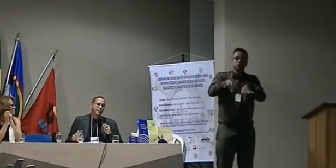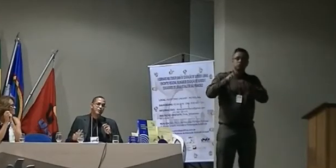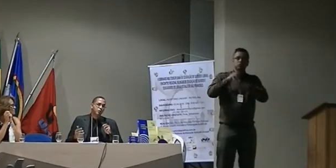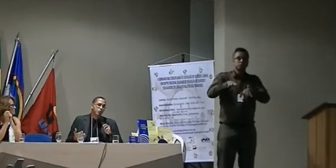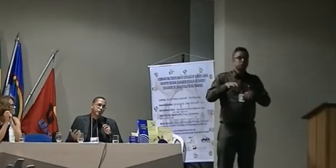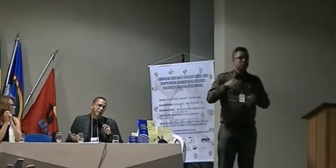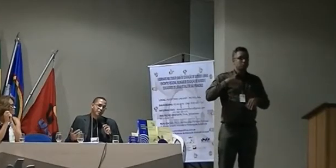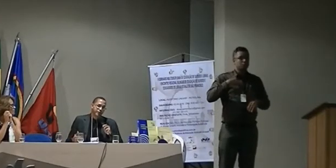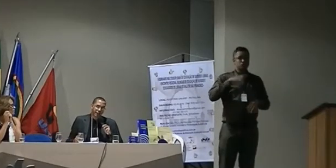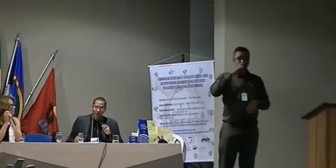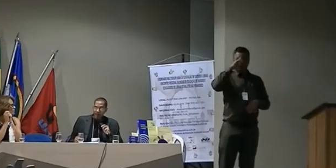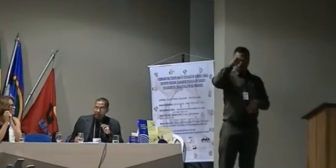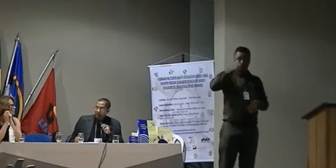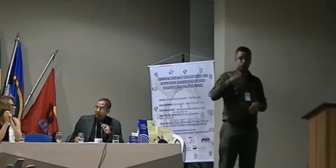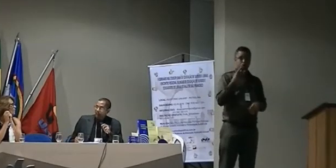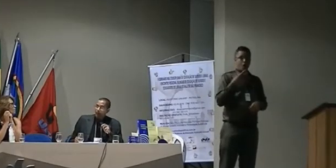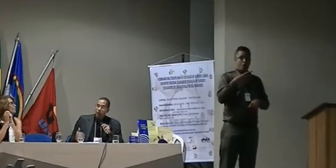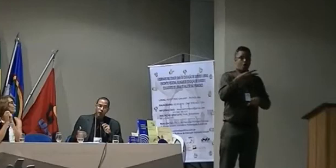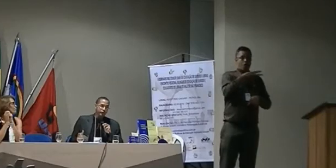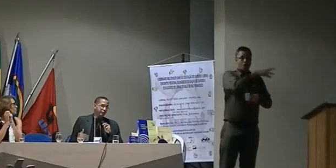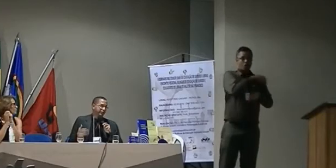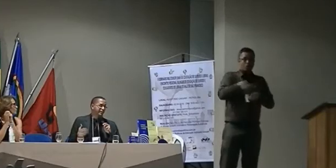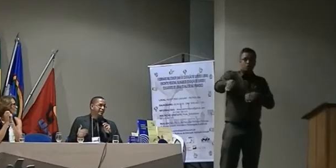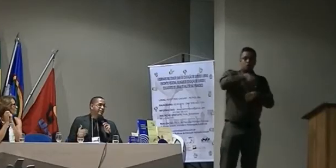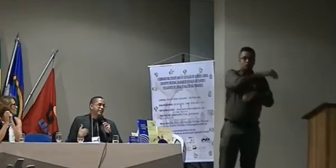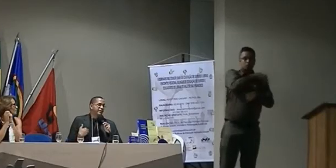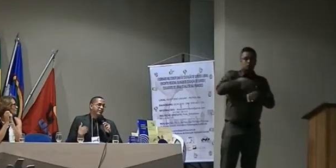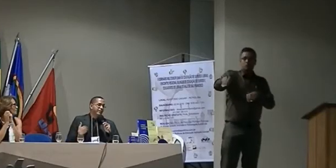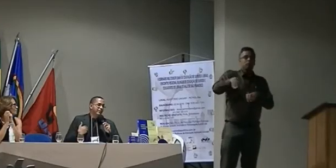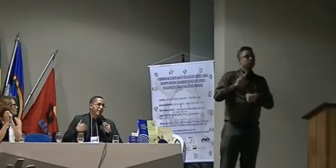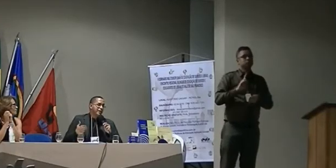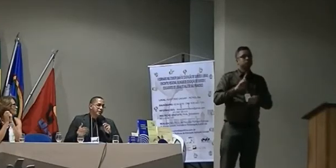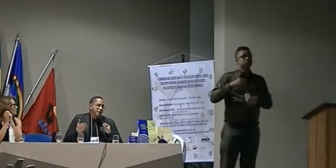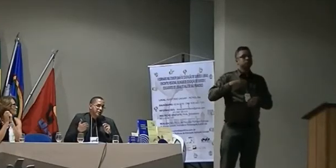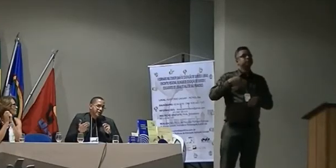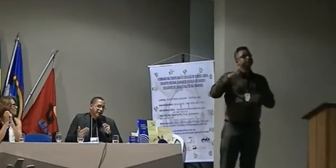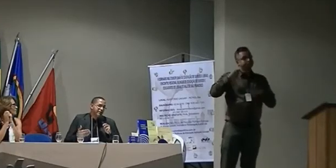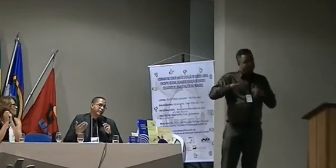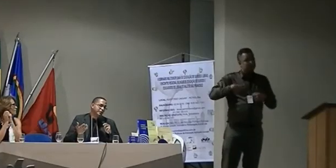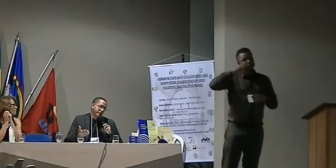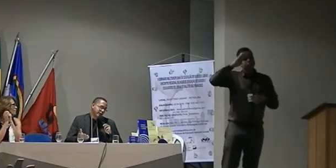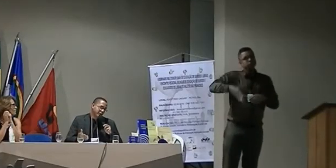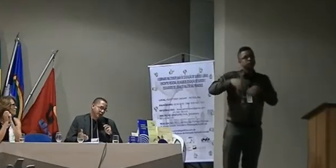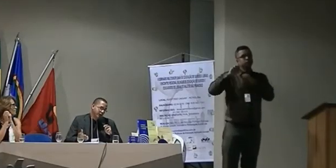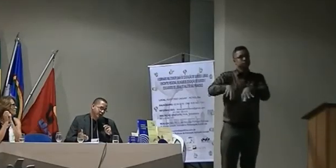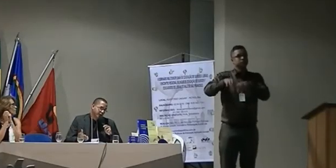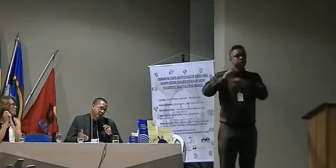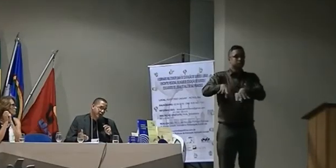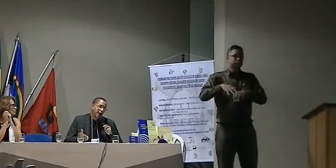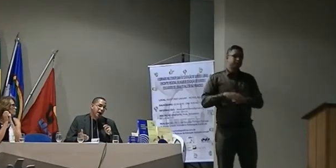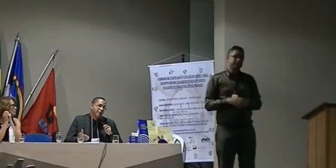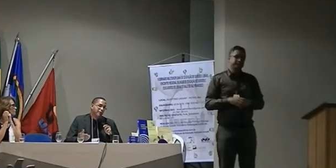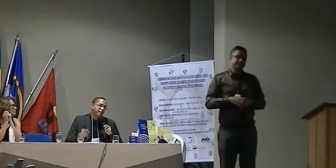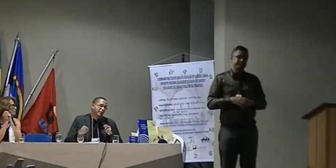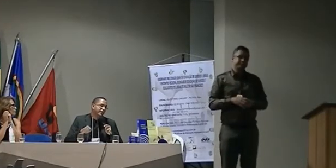sendo uma dupla de uma área com o intérprete e o professor se sentiu sem a responsabilidade de ensinar o aluno do sul através de